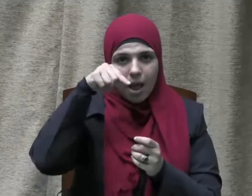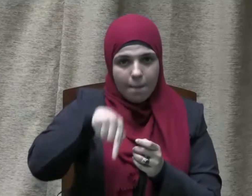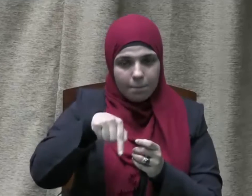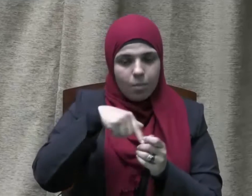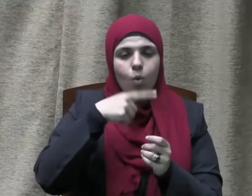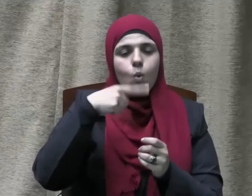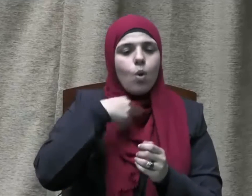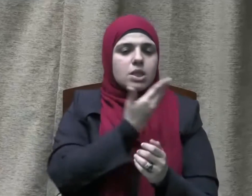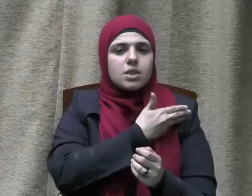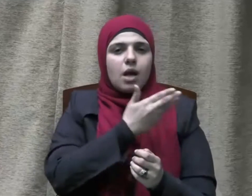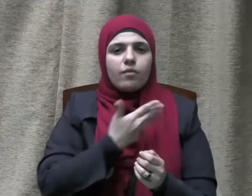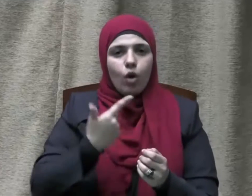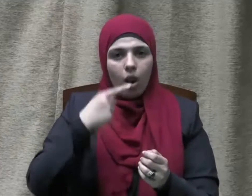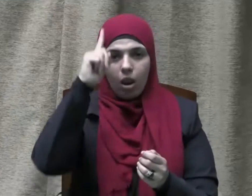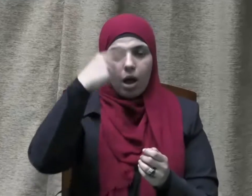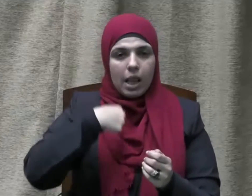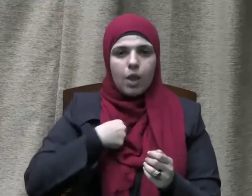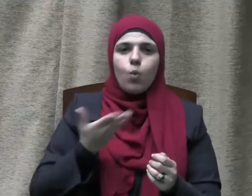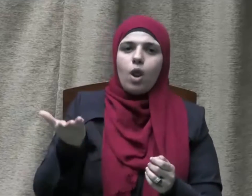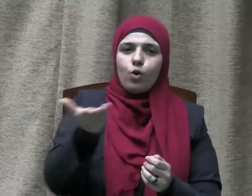وأستغفر الله لي ولكم